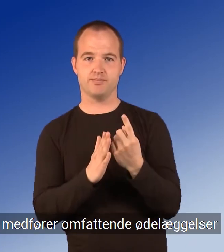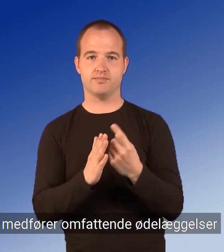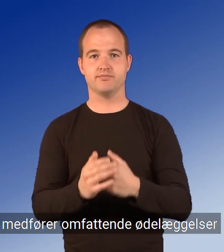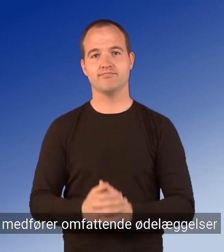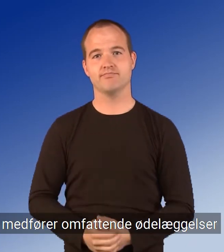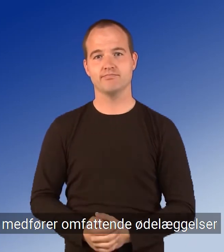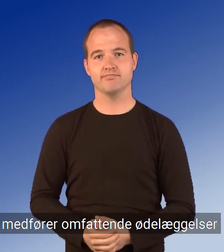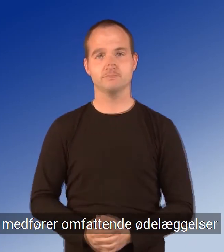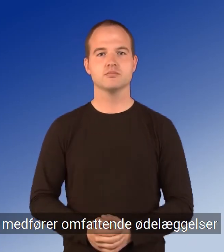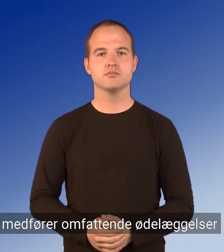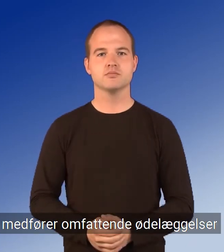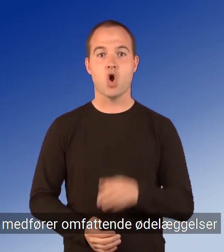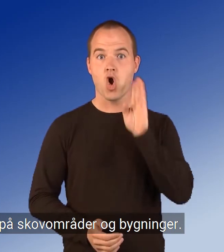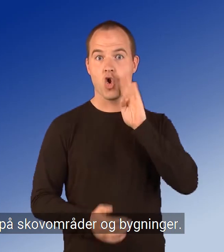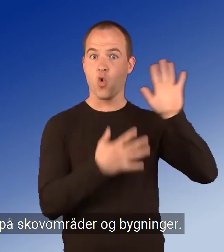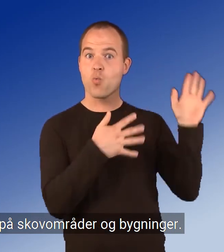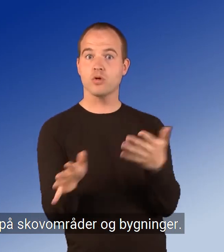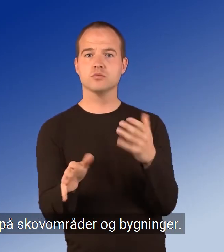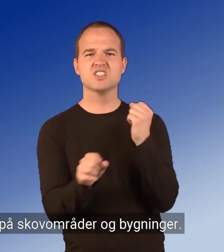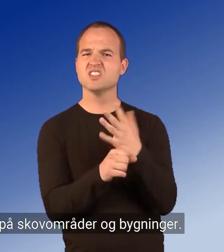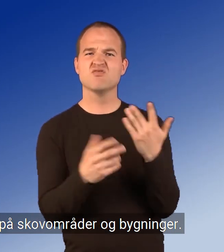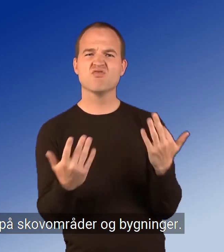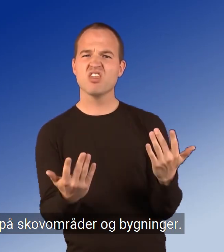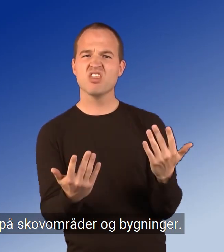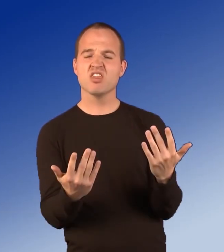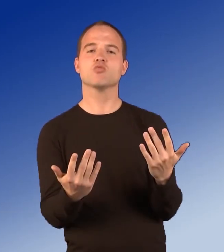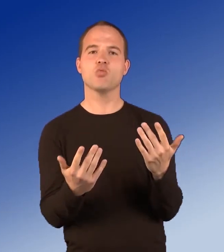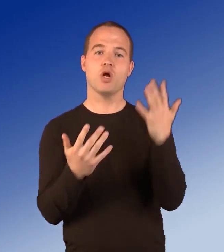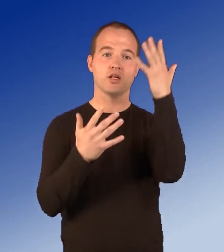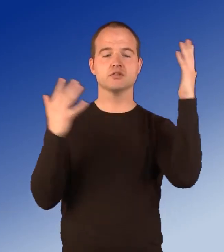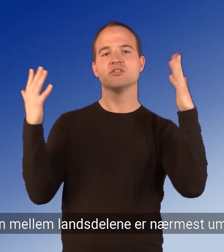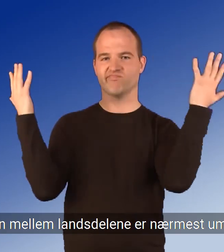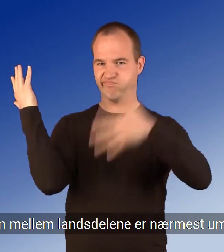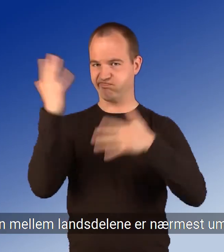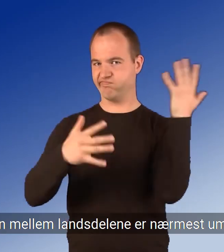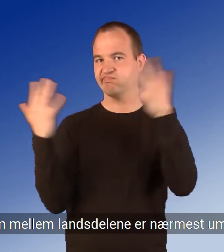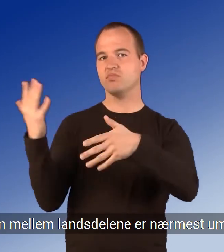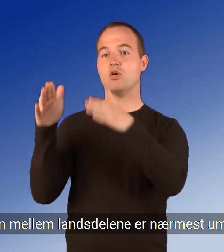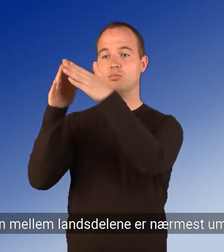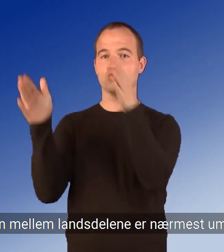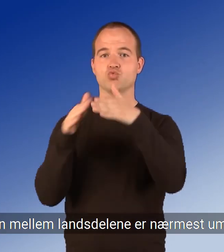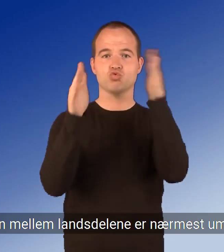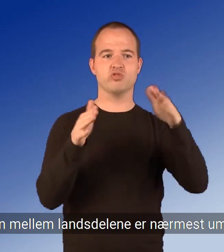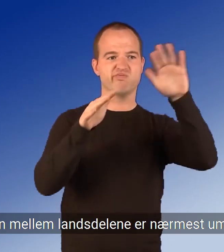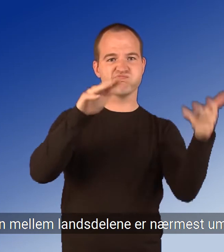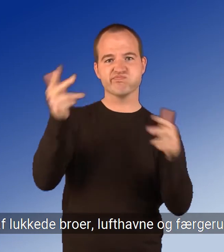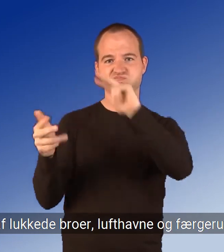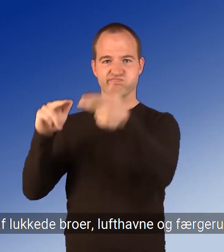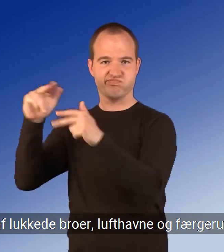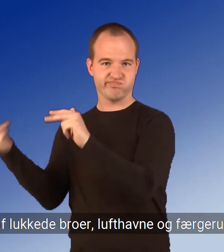medfører omfattende ødelæggelser på skoveområder og bygninger. Transporten mellem landsdelene er nærmest umulig på grund af